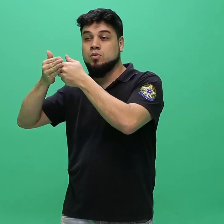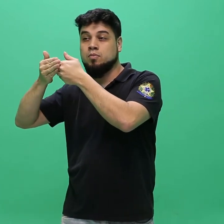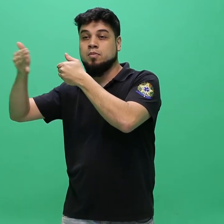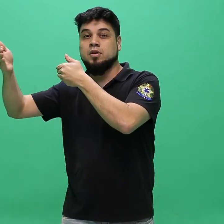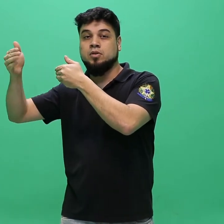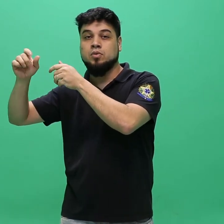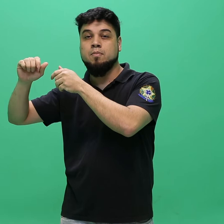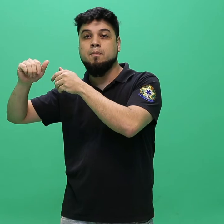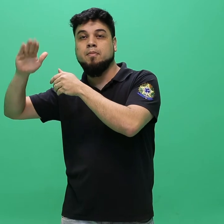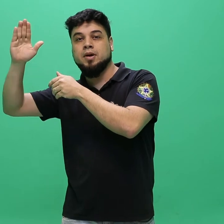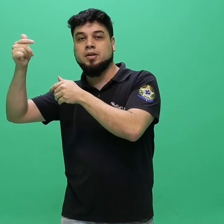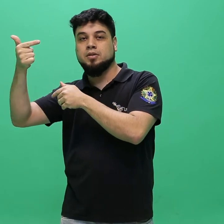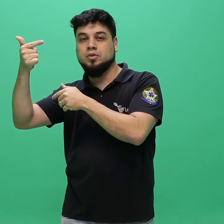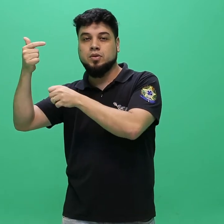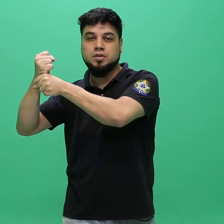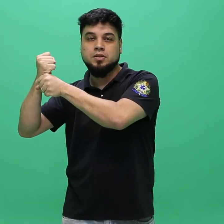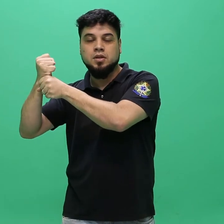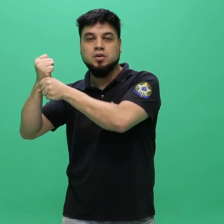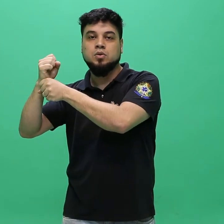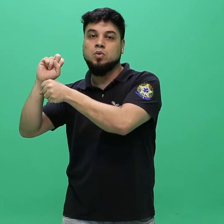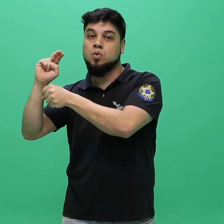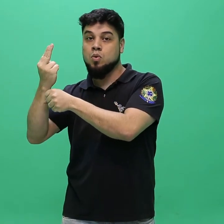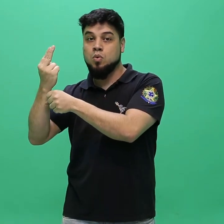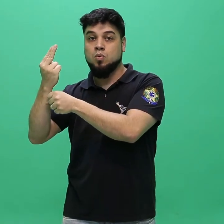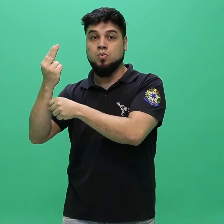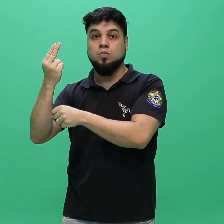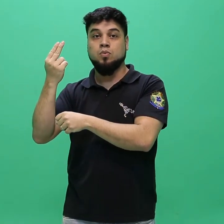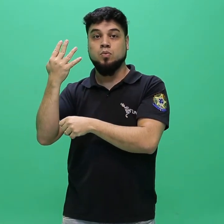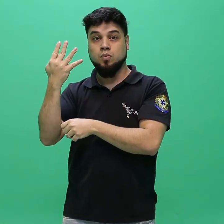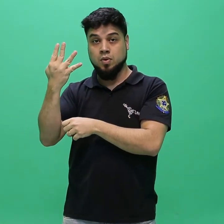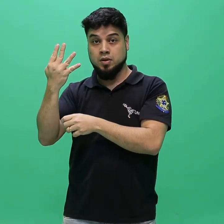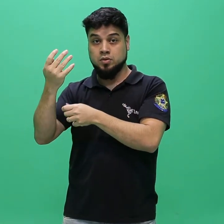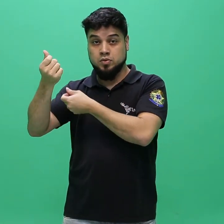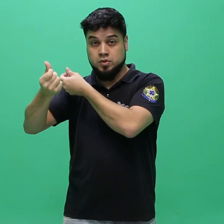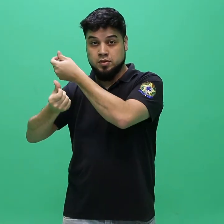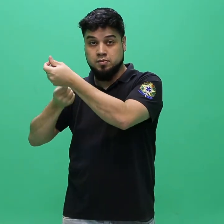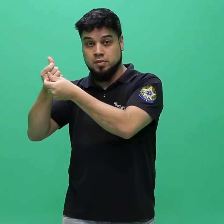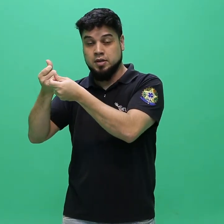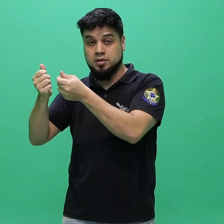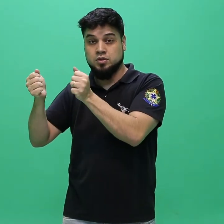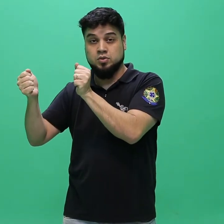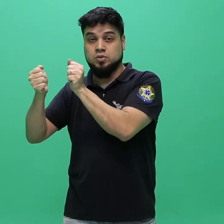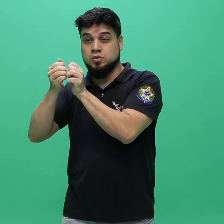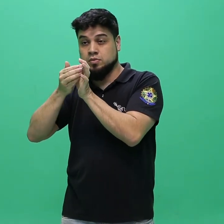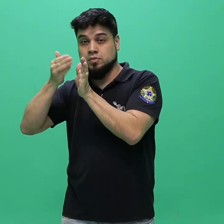ou 4 semestres letivos, consecutivos ou não.